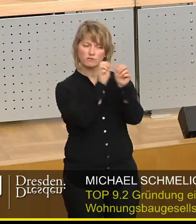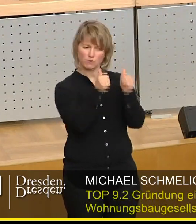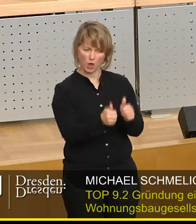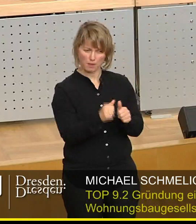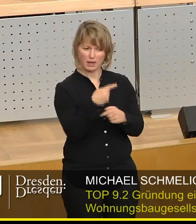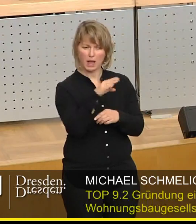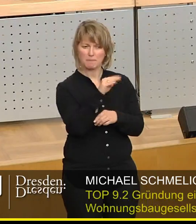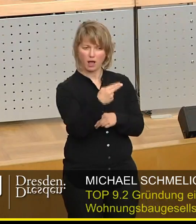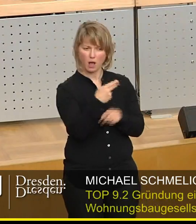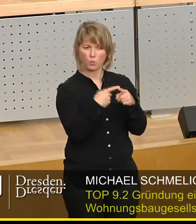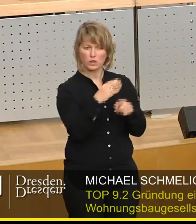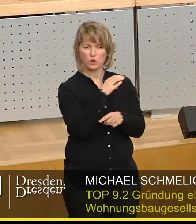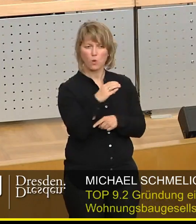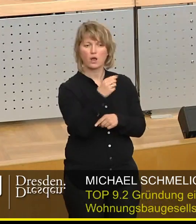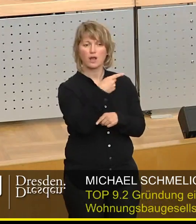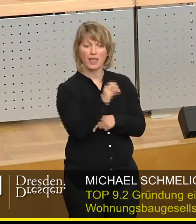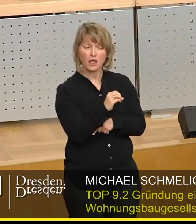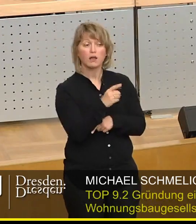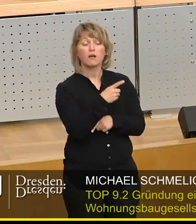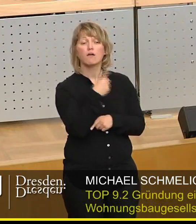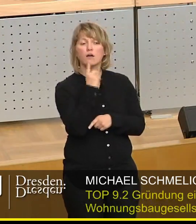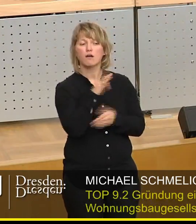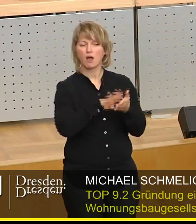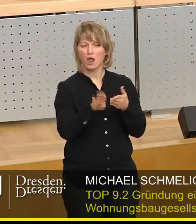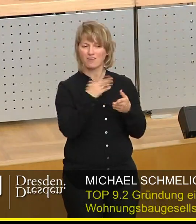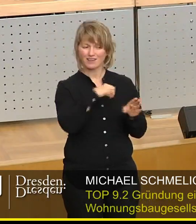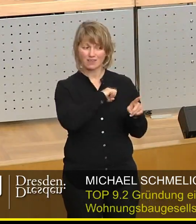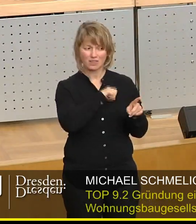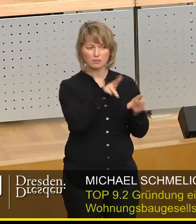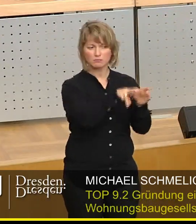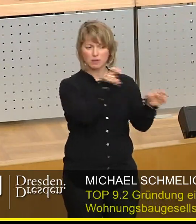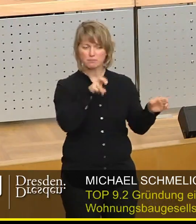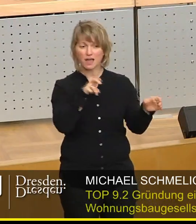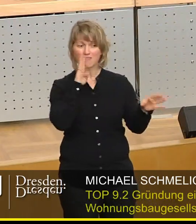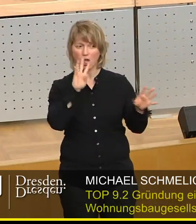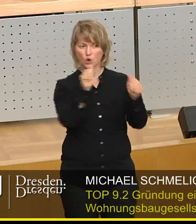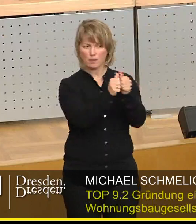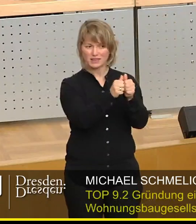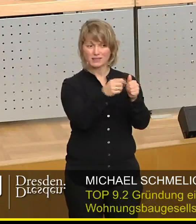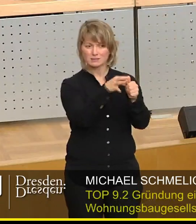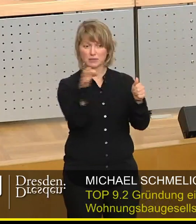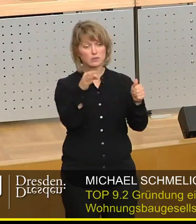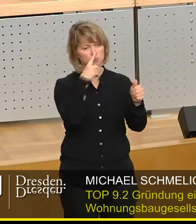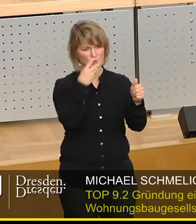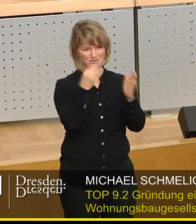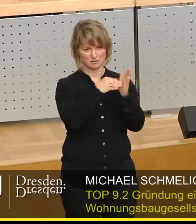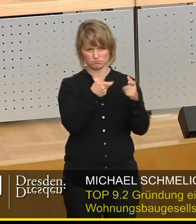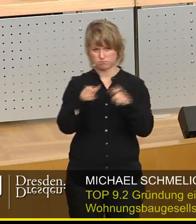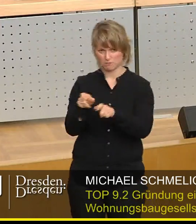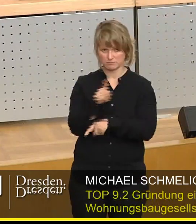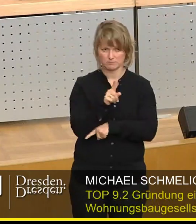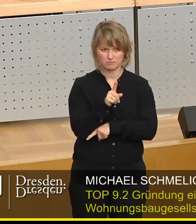GmbH und Co. gelegt, da ist es nämlich einfaches Gewinn zu entgegen, weil es ist von meinen Christen, die ist ausgeschieden. Deshalb würden wir in der